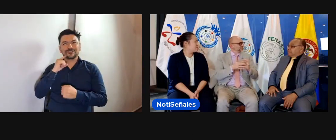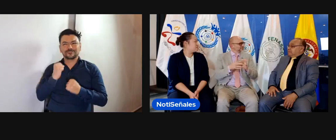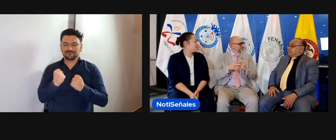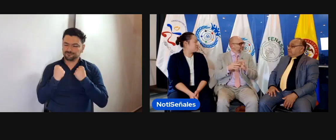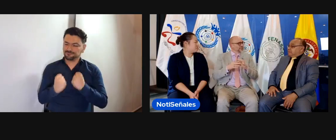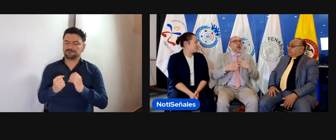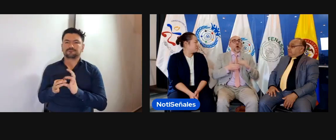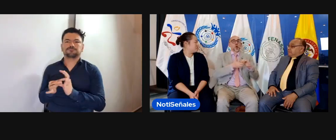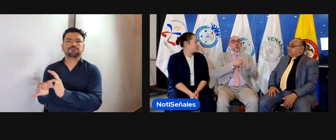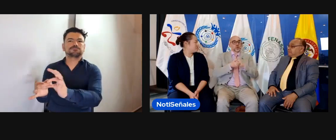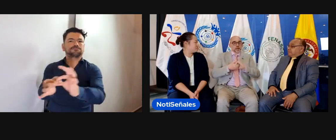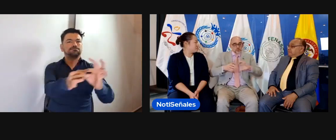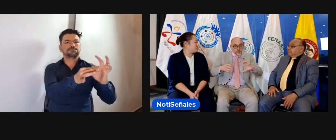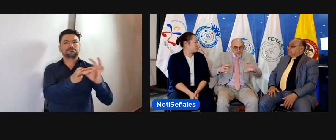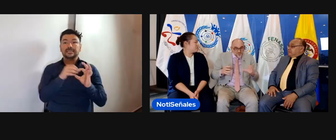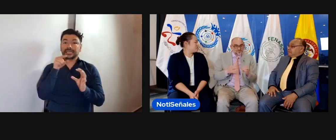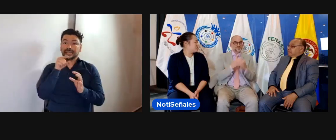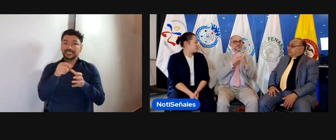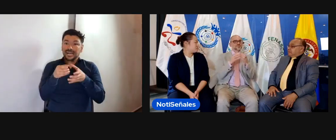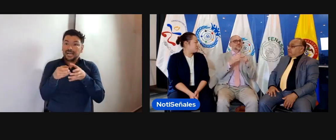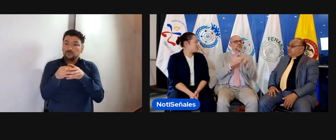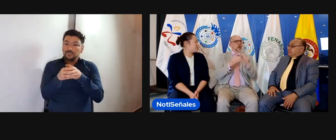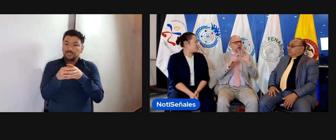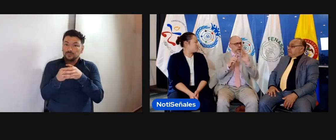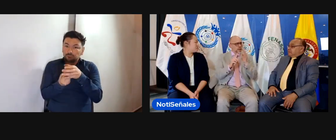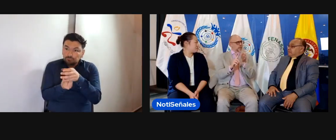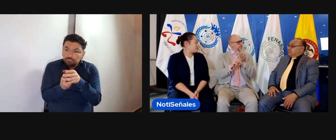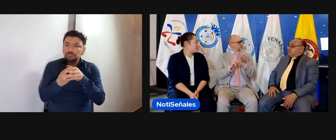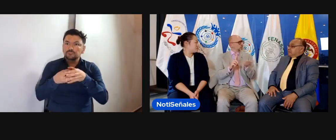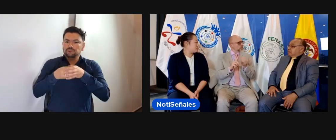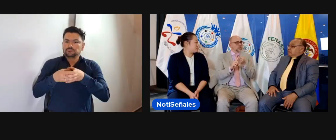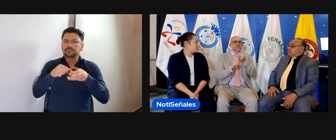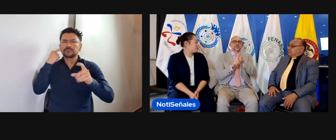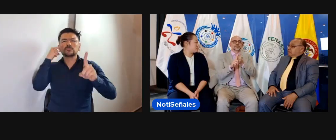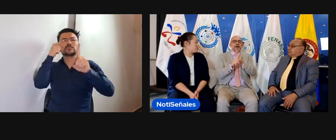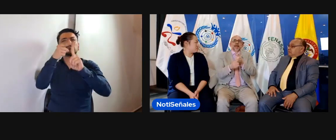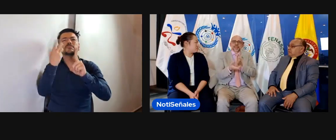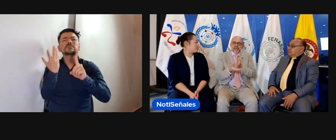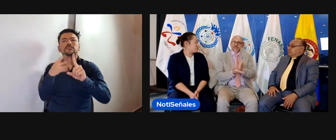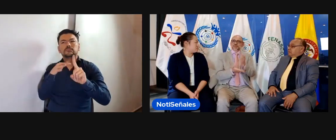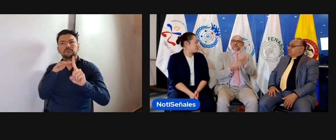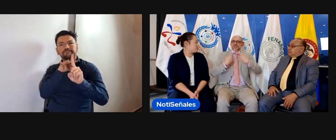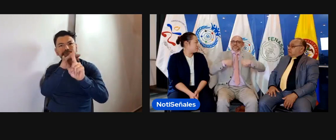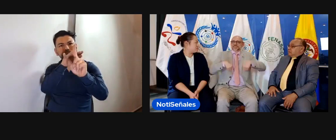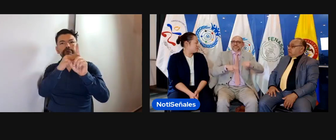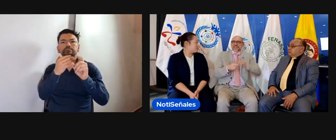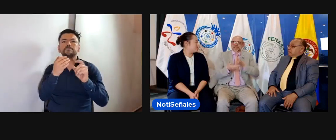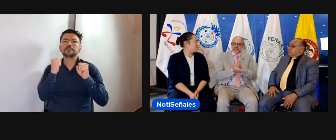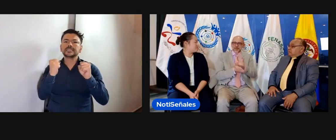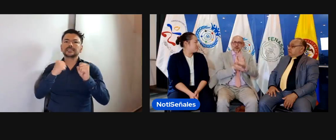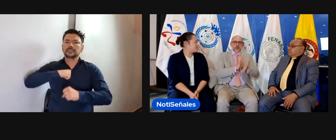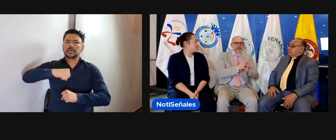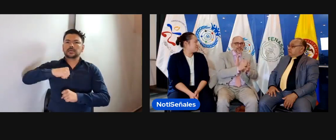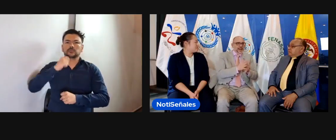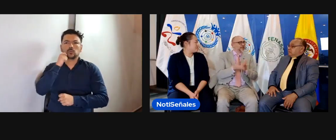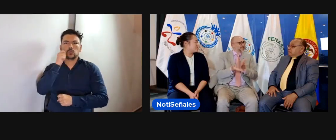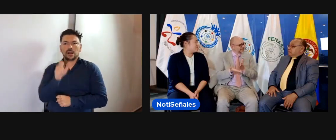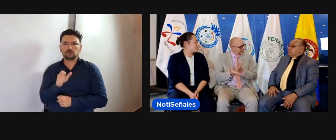Esto indica también un fuerte movimiento asociativo, y ese movimiento asociativo, pues, lo que busca son